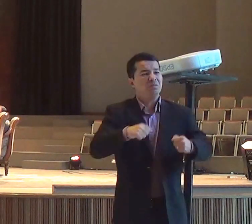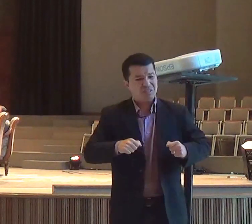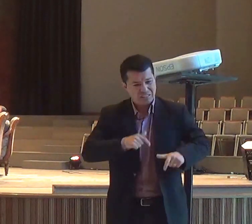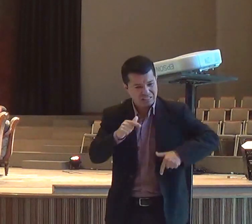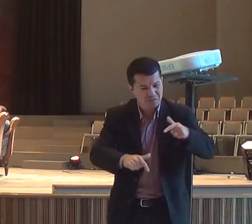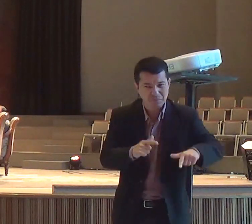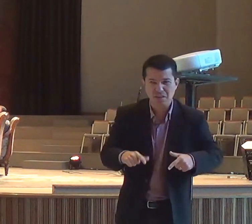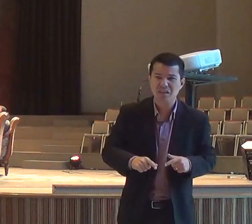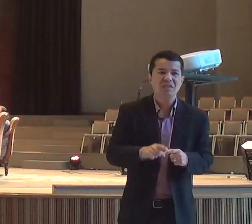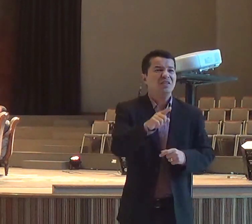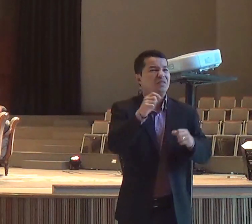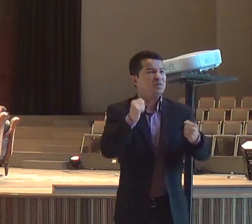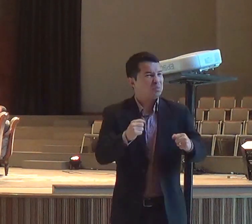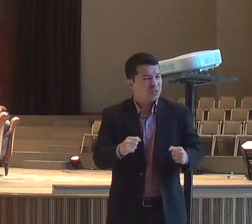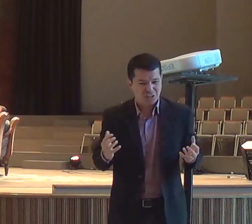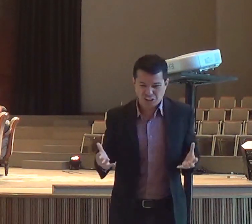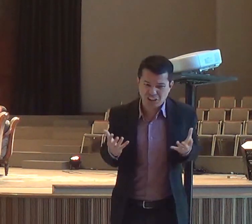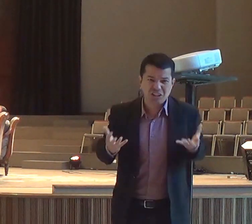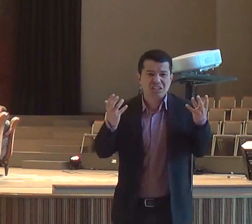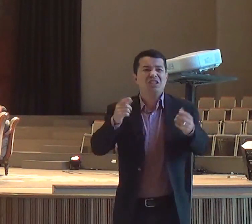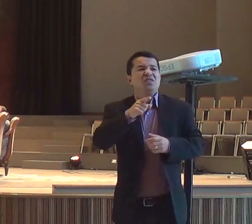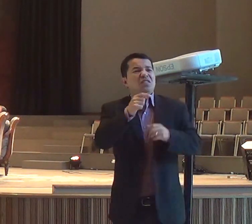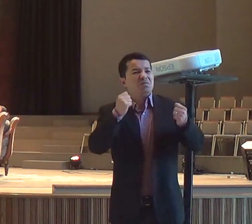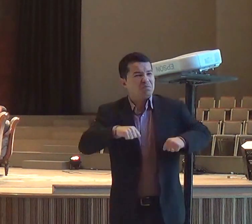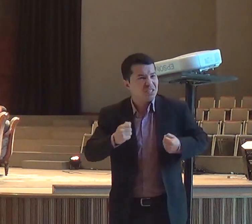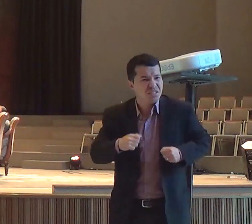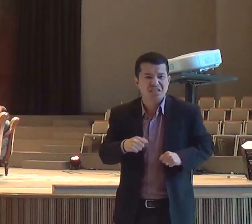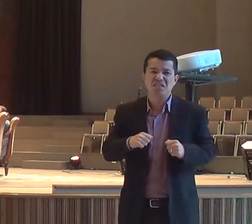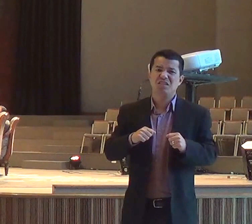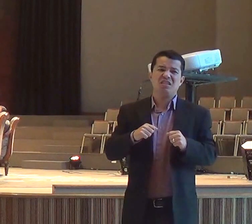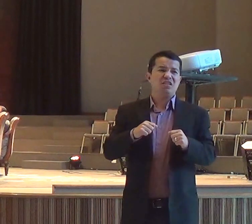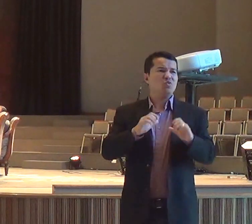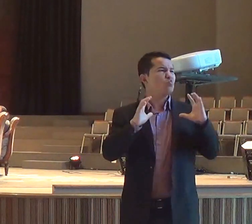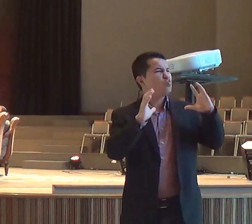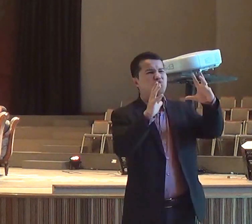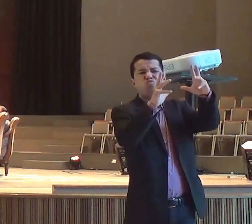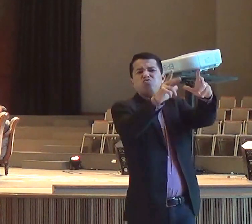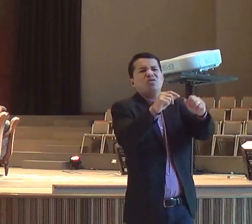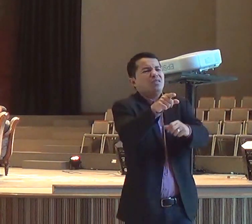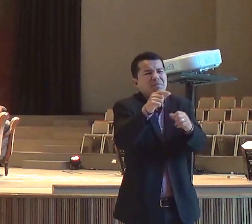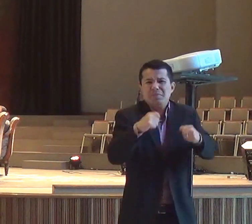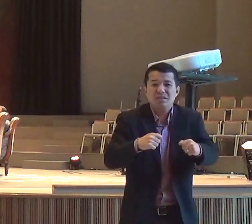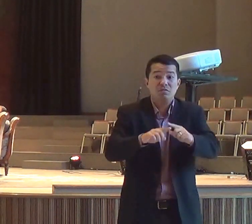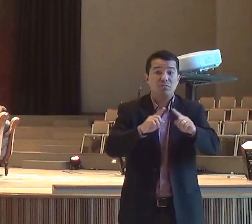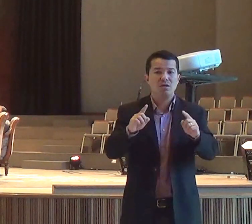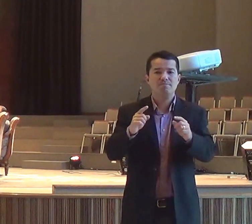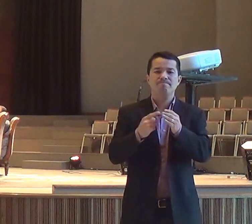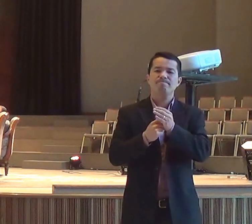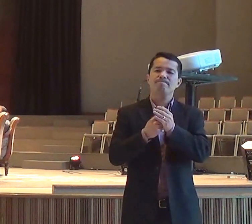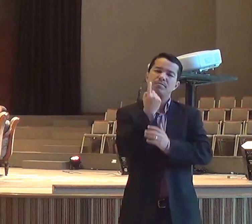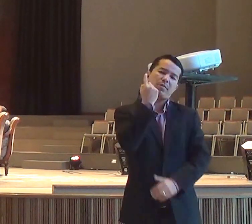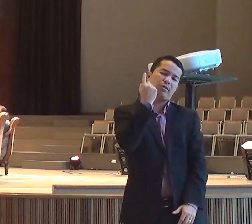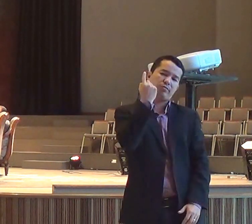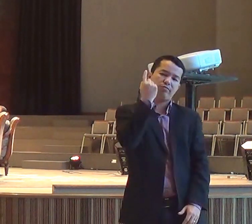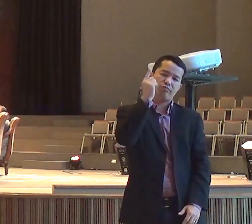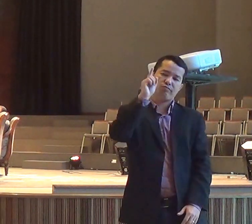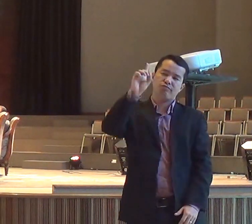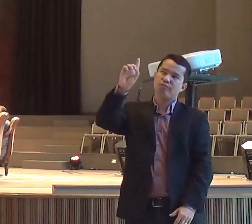ou se você está, correndo atrás do dinheiro, você está correndo, freneticamente, atrás do dinheiro, e você, bate em uma porta,